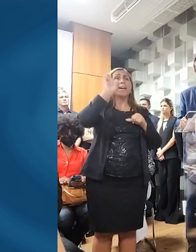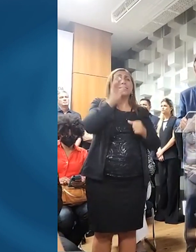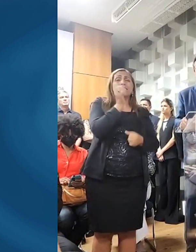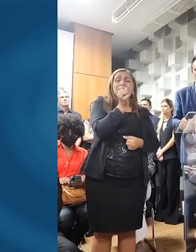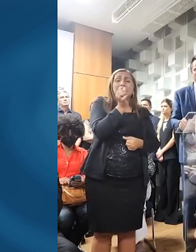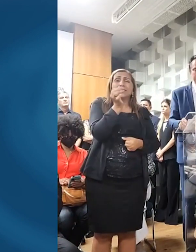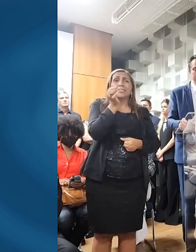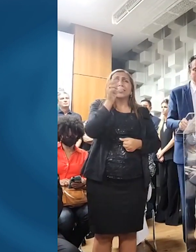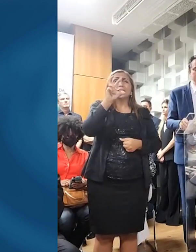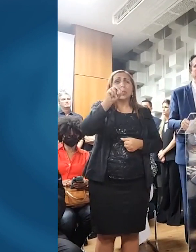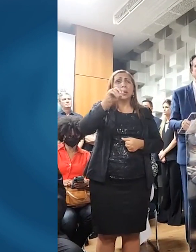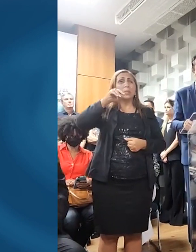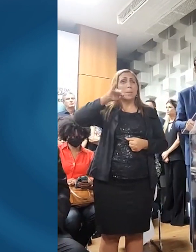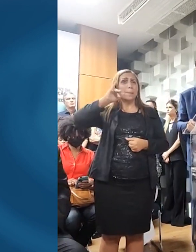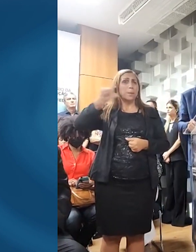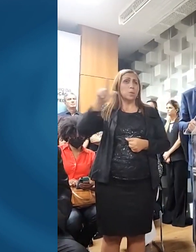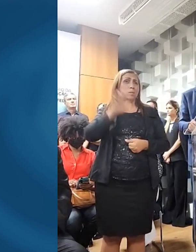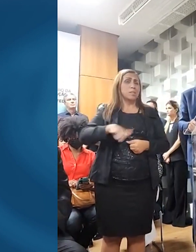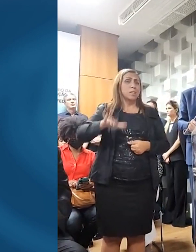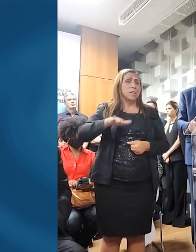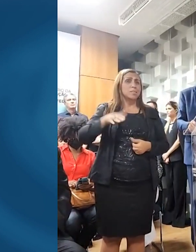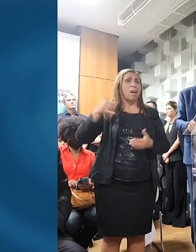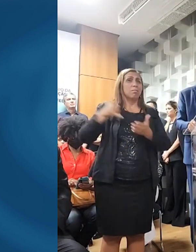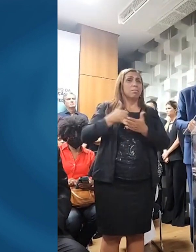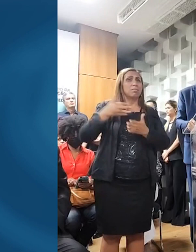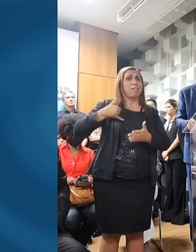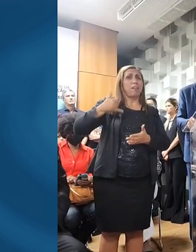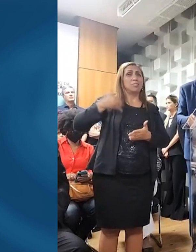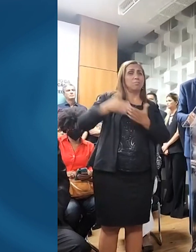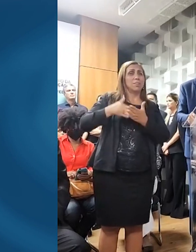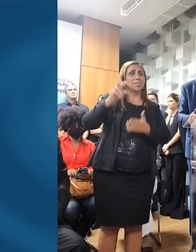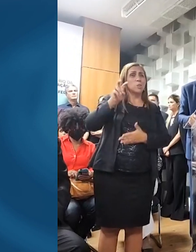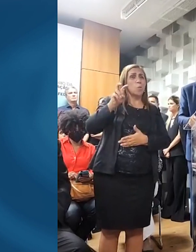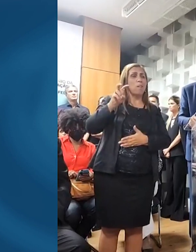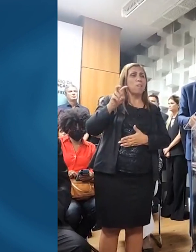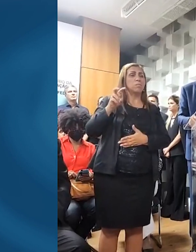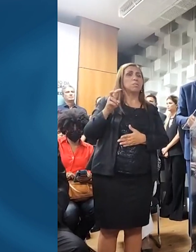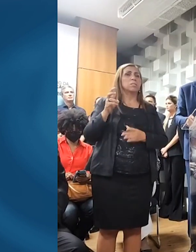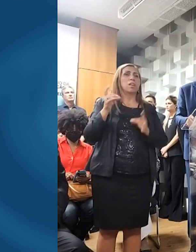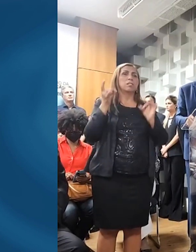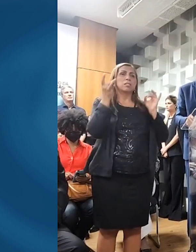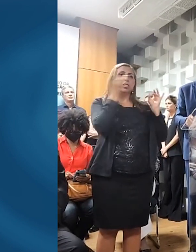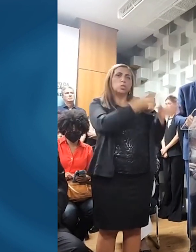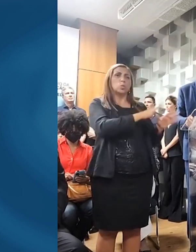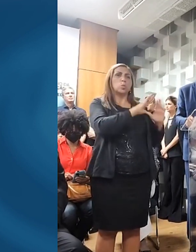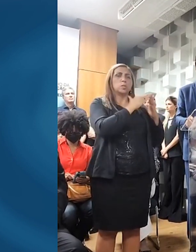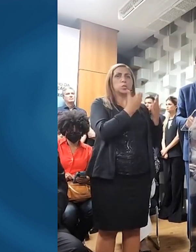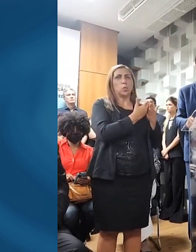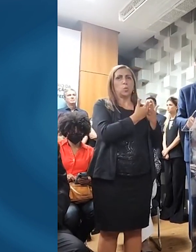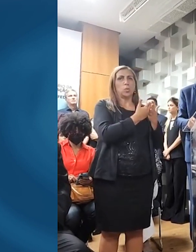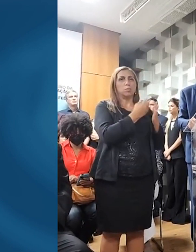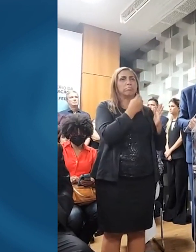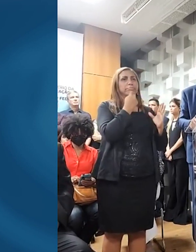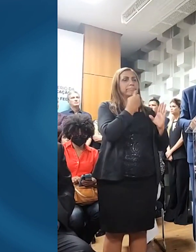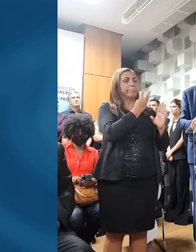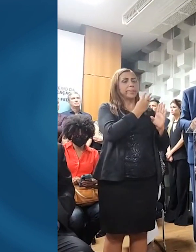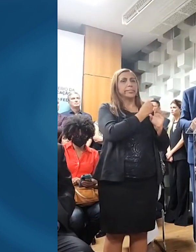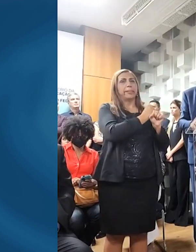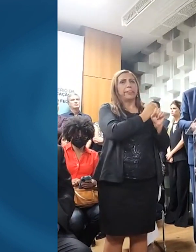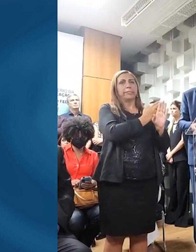650 mil crianças até 5 anos de idade abandonaram a escola nos últimos 3 anos.